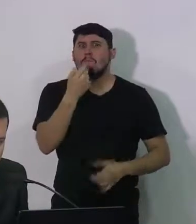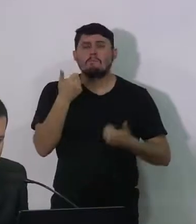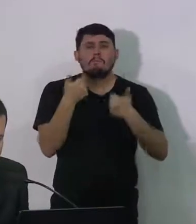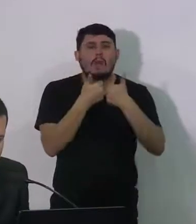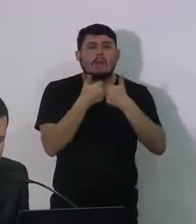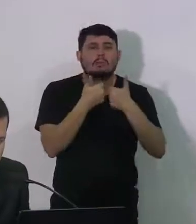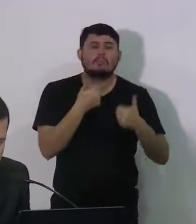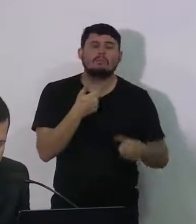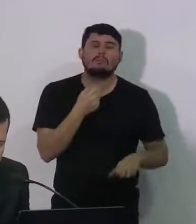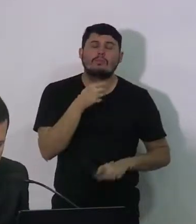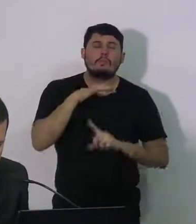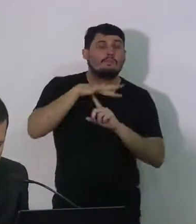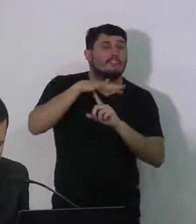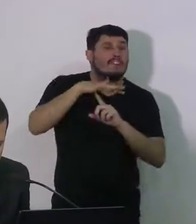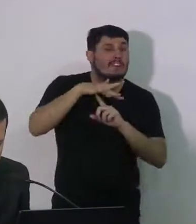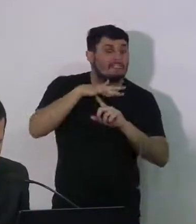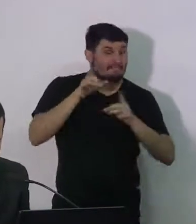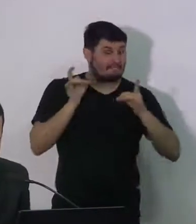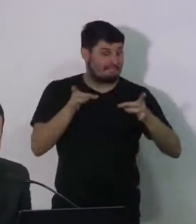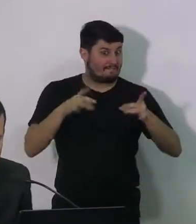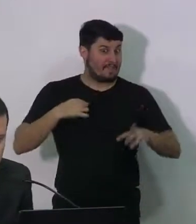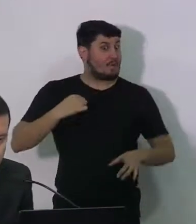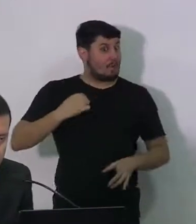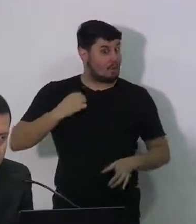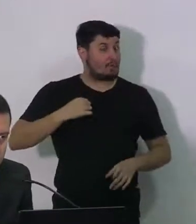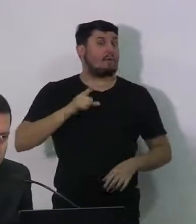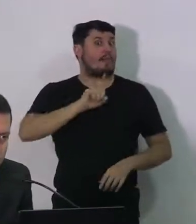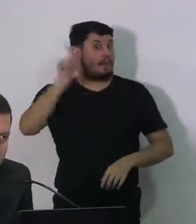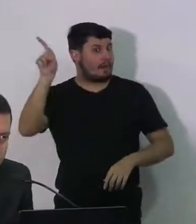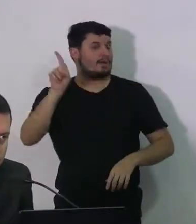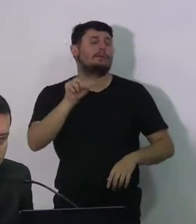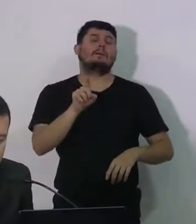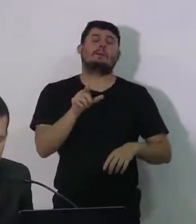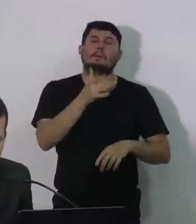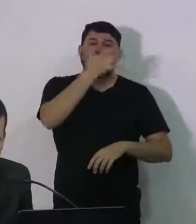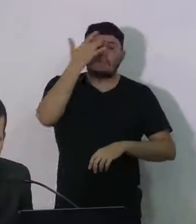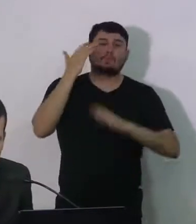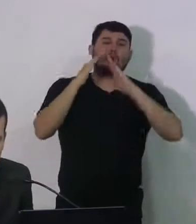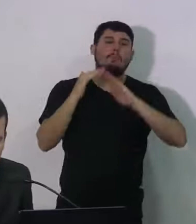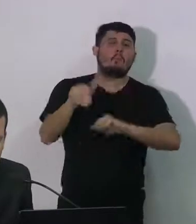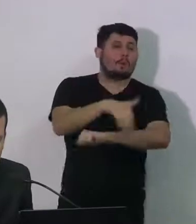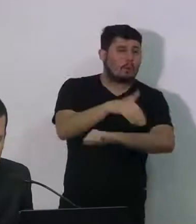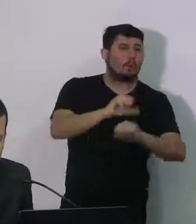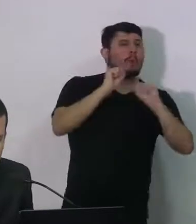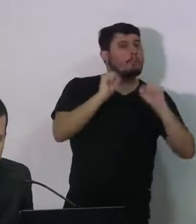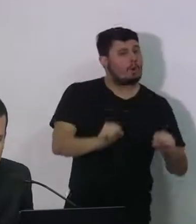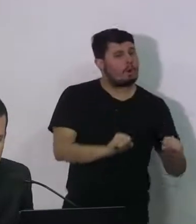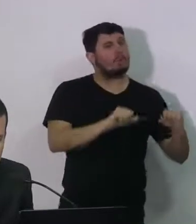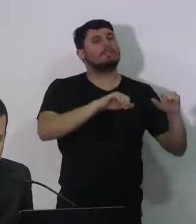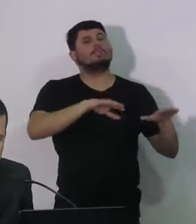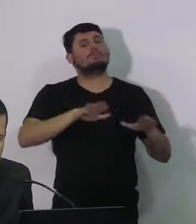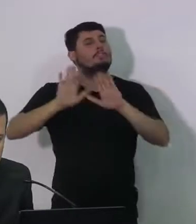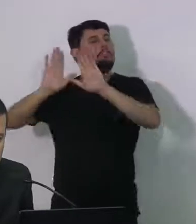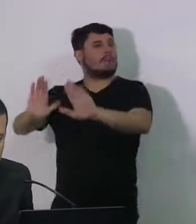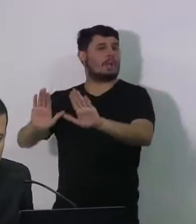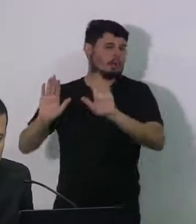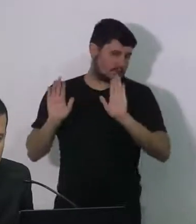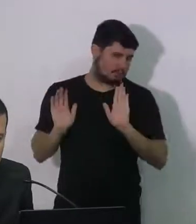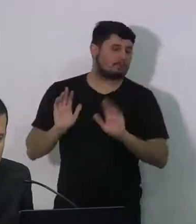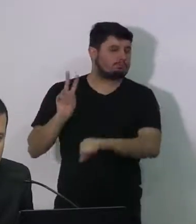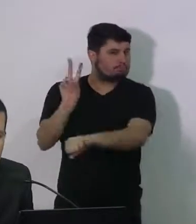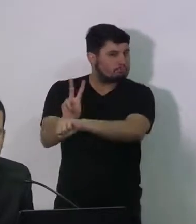montada, para acolher pessoas em situação de rua, nesse momento de maior desafio da nossa